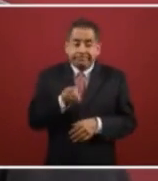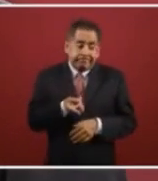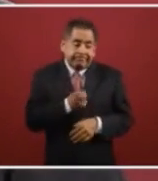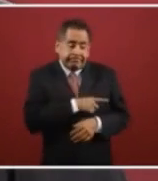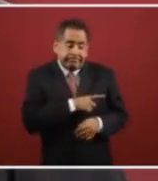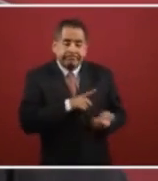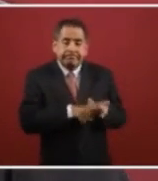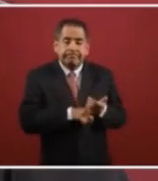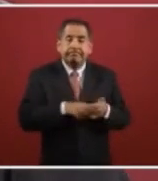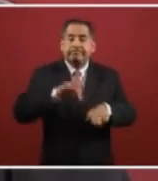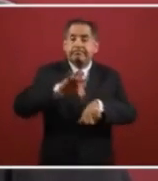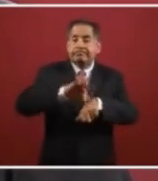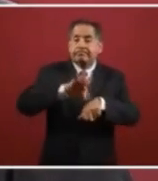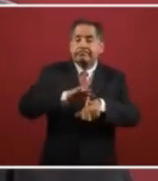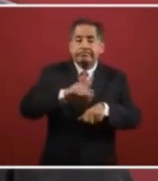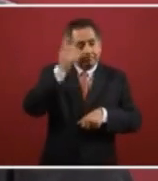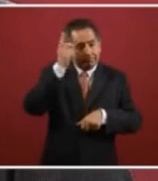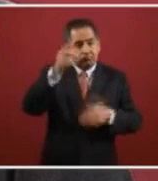medicamentos eso